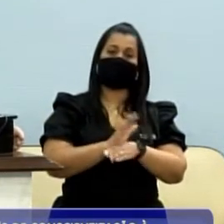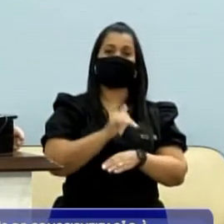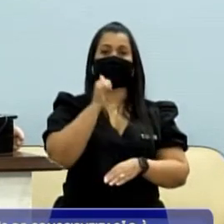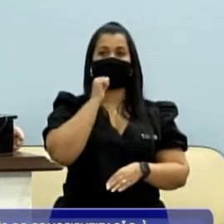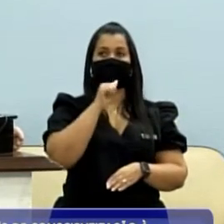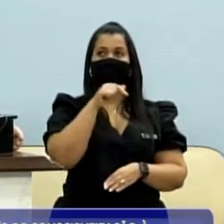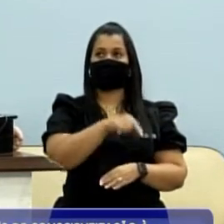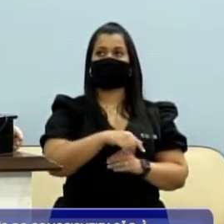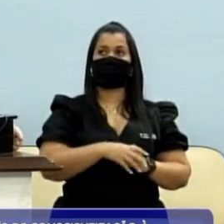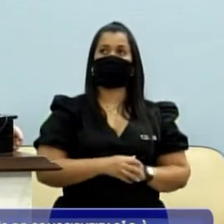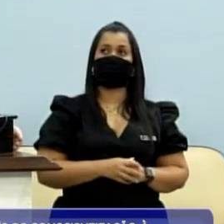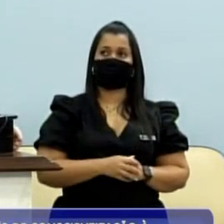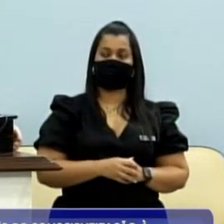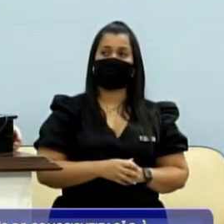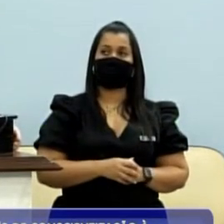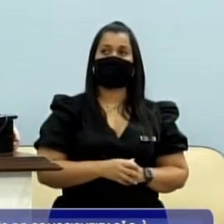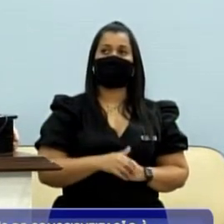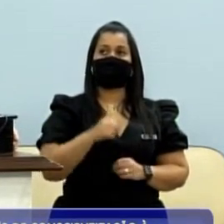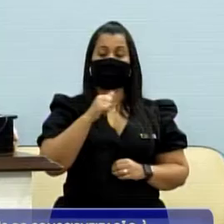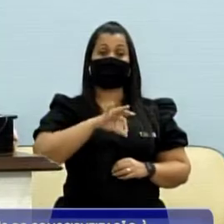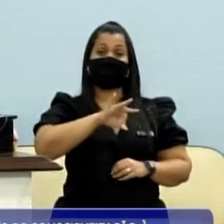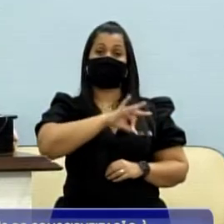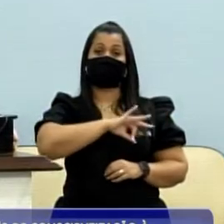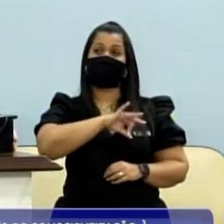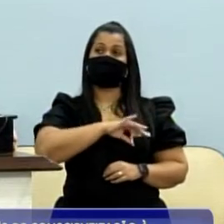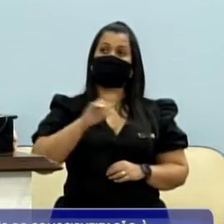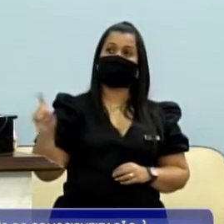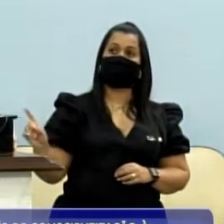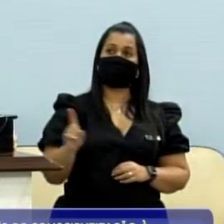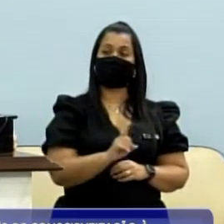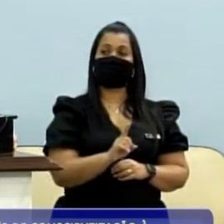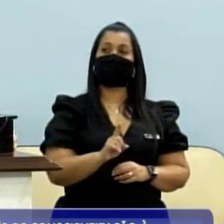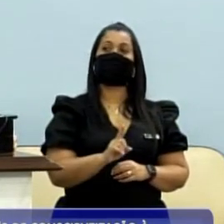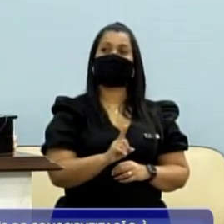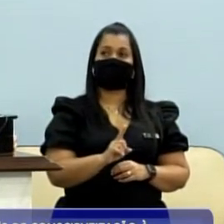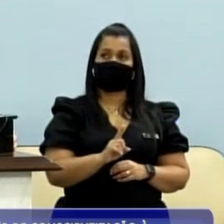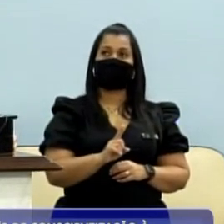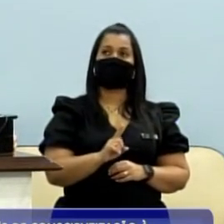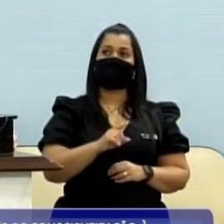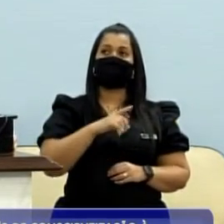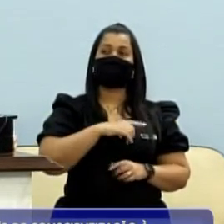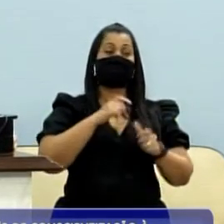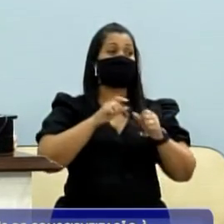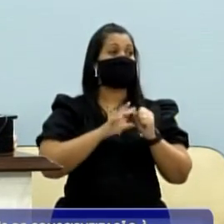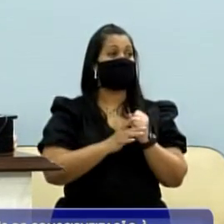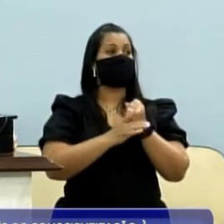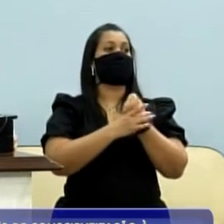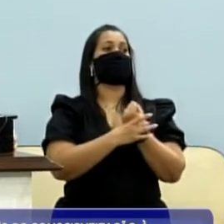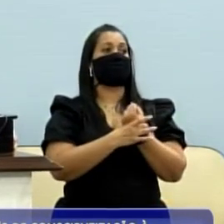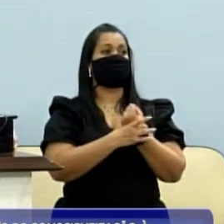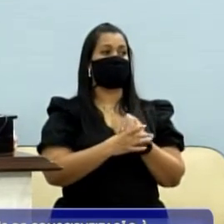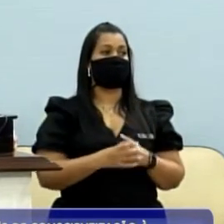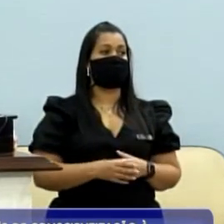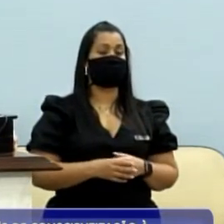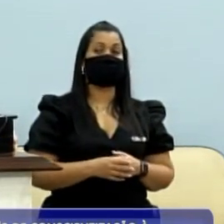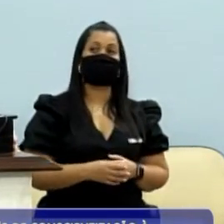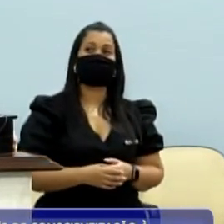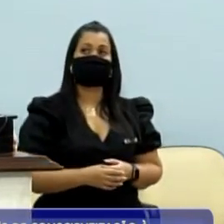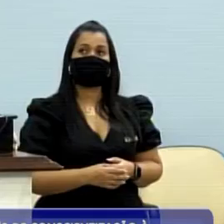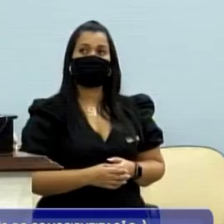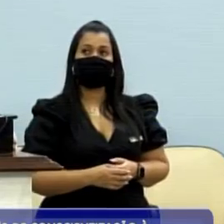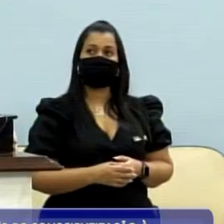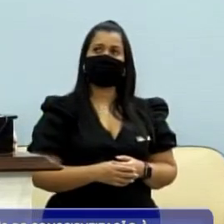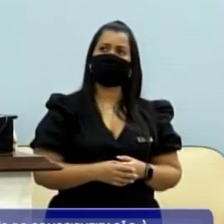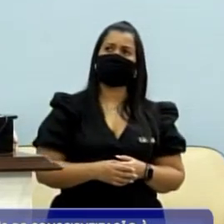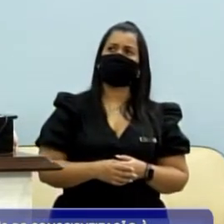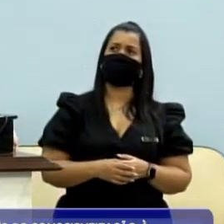acolher essa mulher até a chegada da polícia ou de um meio de transporte seguro. Os bares sofreram